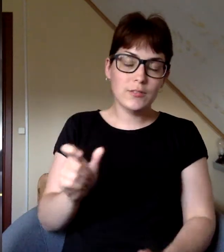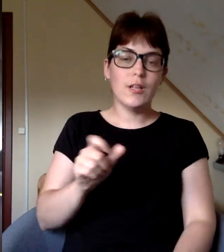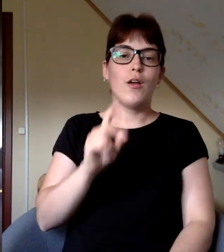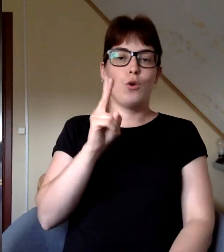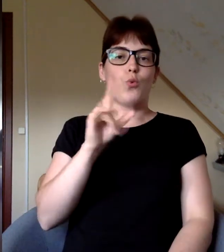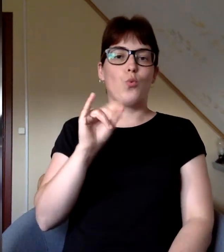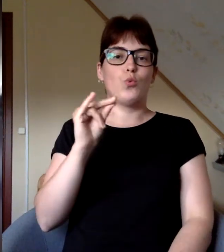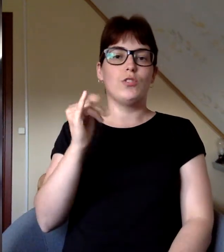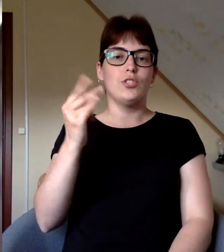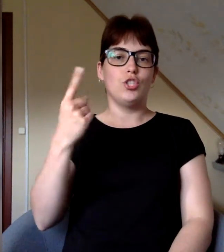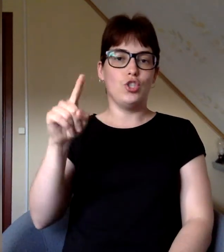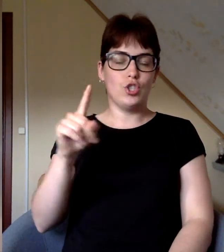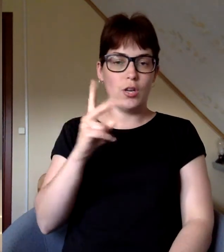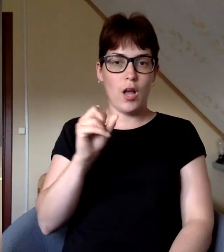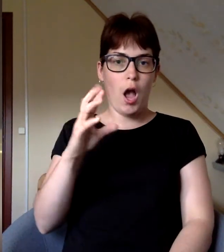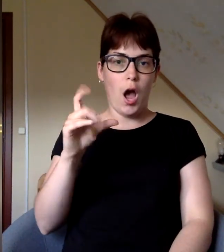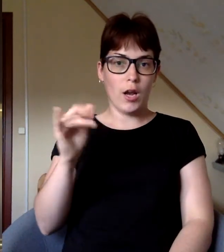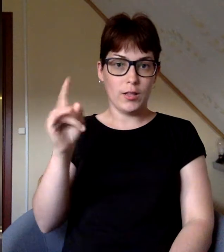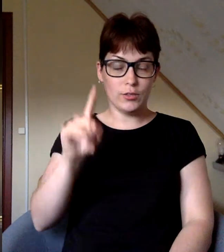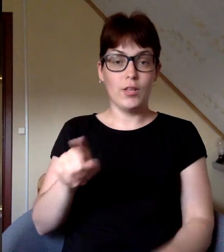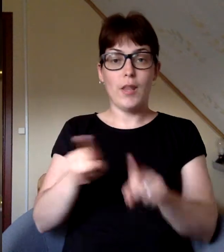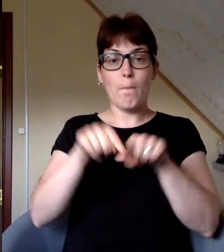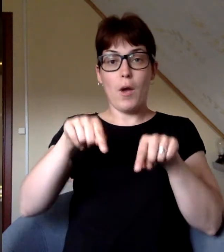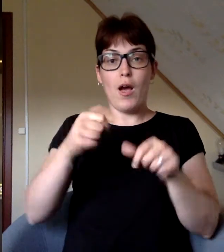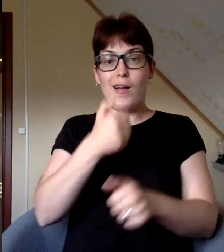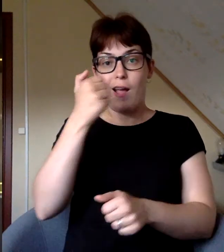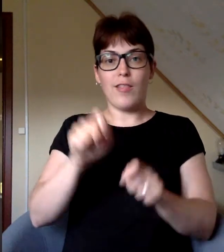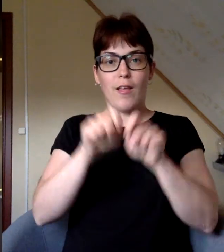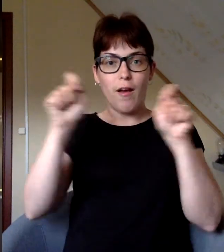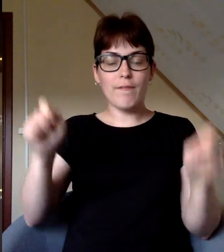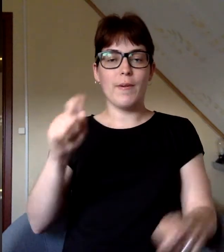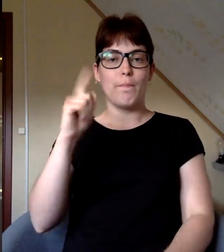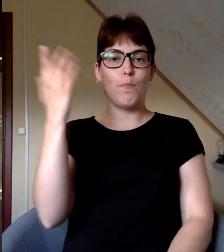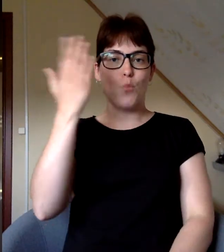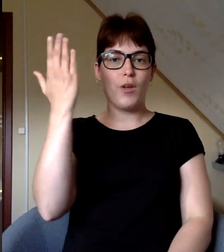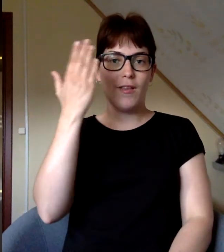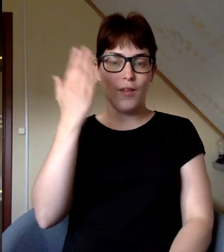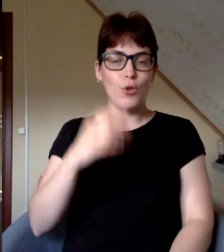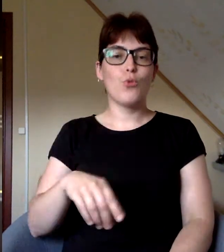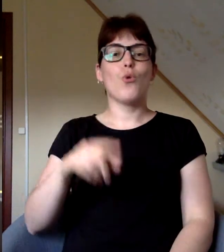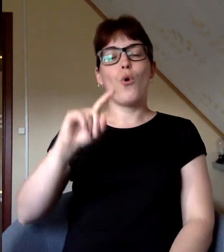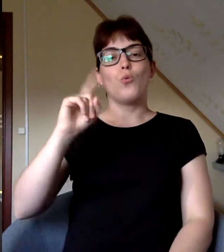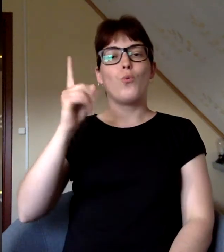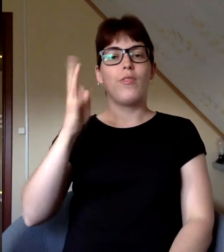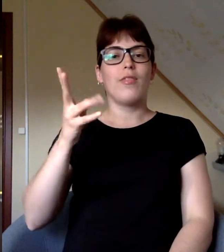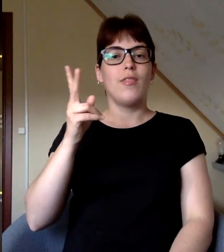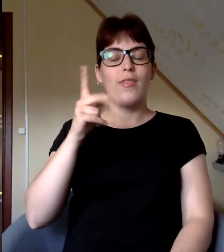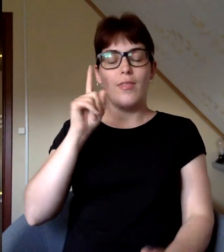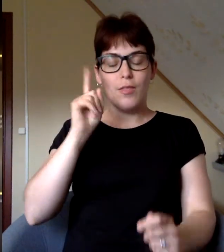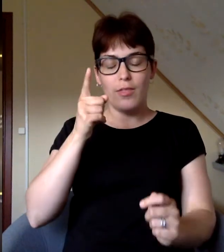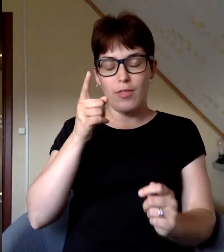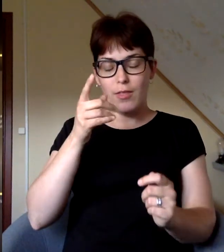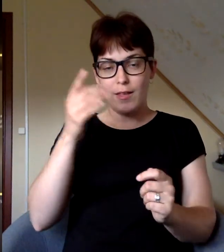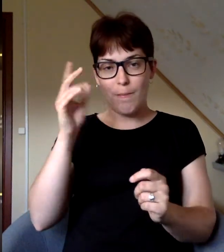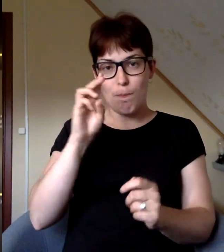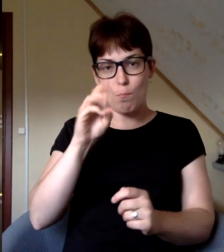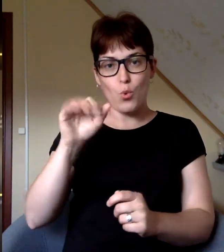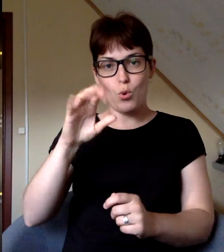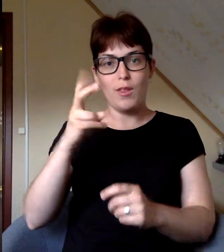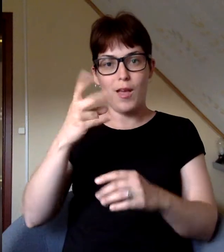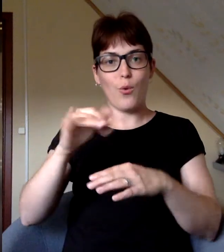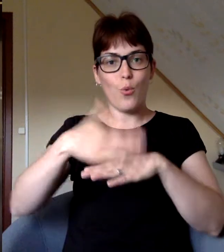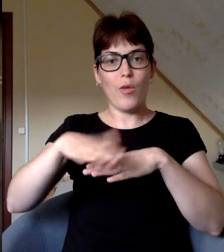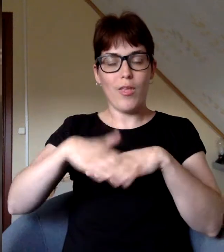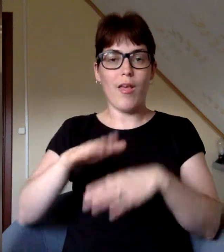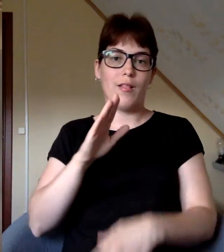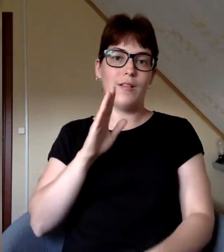Šajā pašā gadā Smeltenē atver pirmo stacionāro kinotjātri – Mūrnieki ielā. Tā ir pašnieca Smeltenīte Anna Andrējeva.